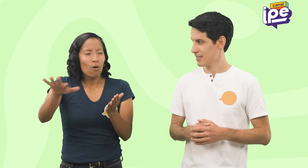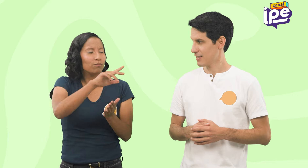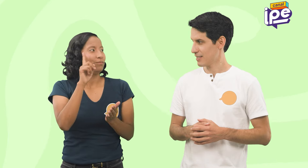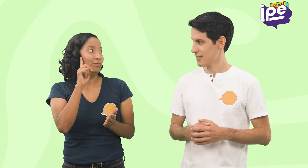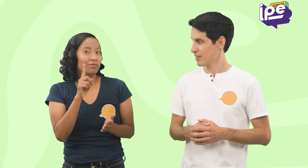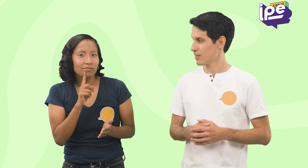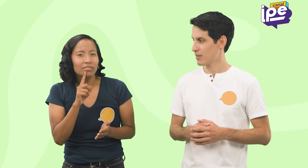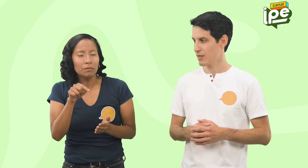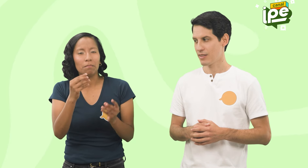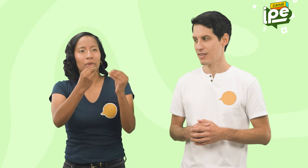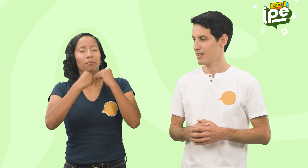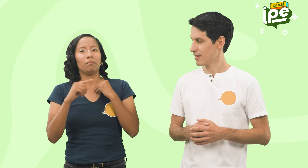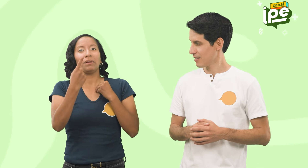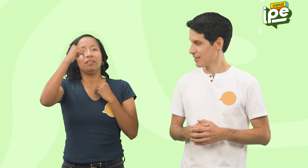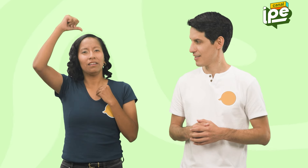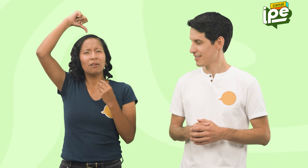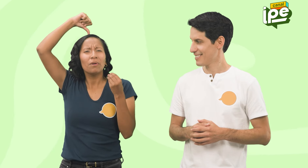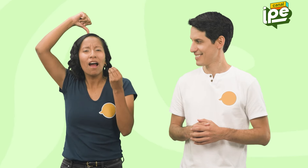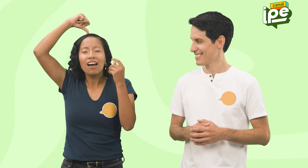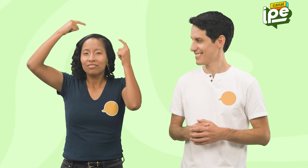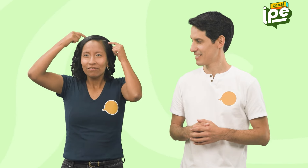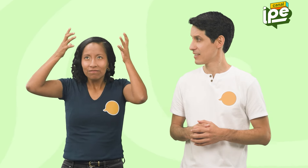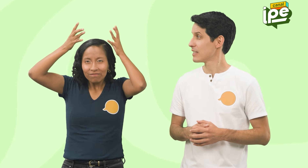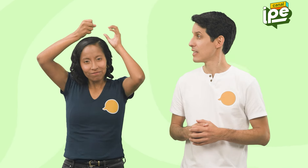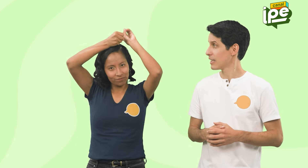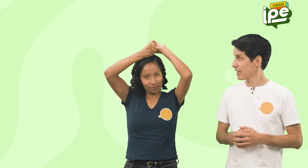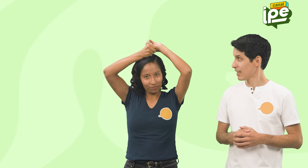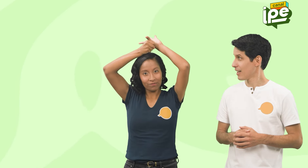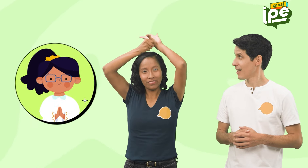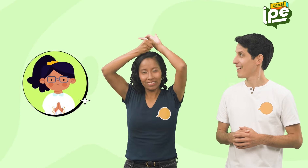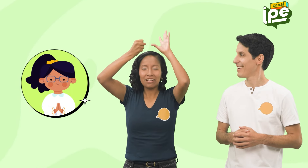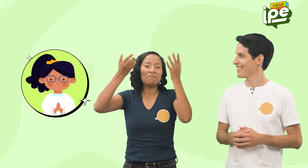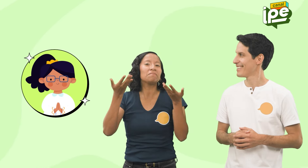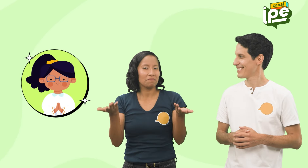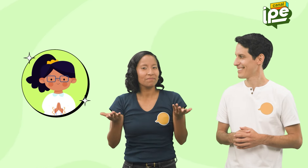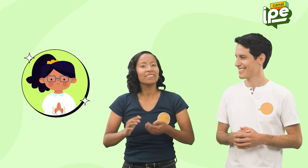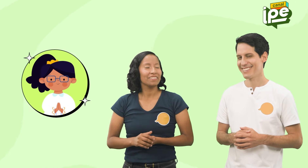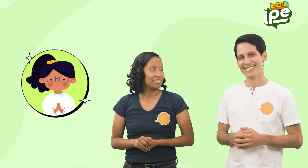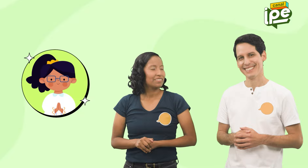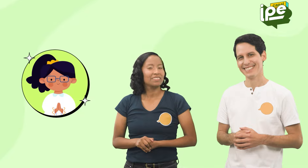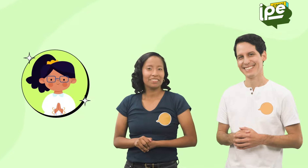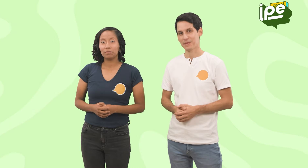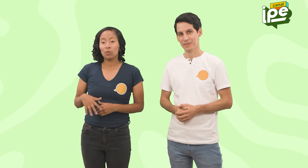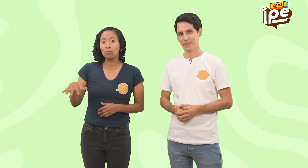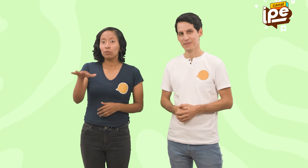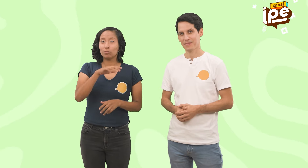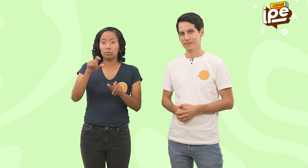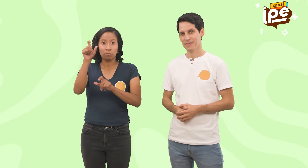cola acá en la cabeza Es por eso que un adulto sordo me puso esta seña Así